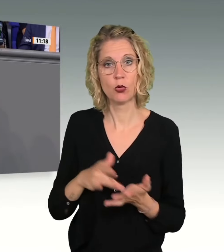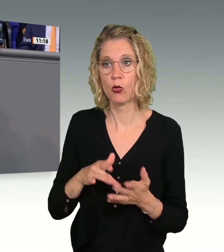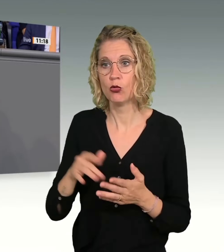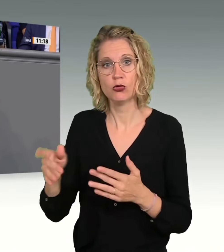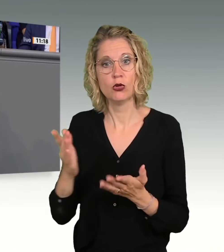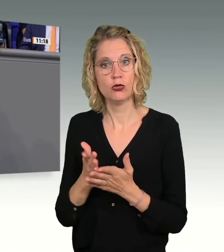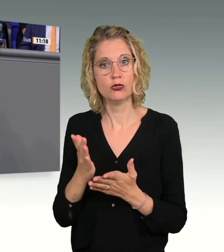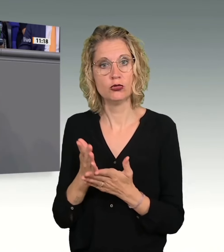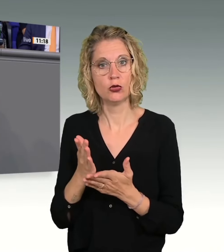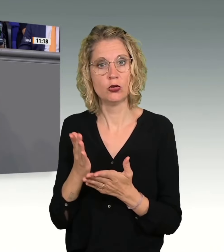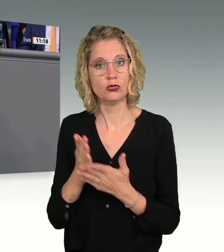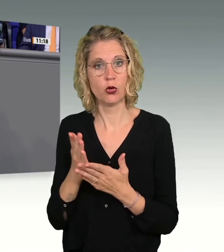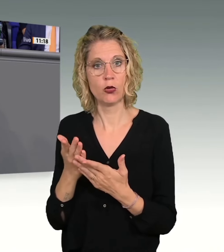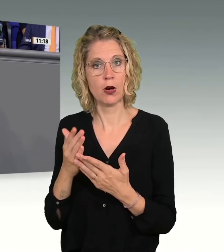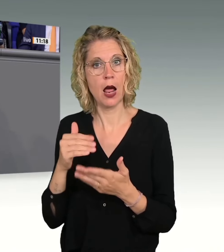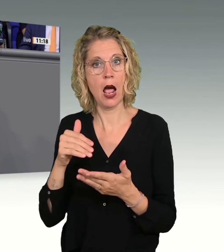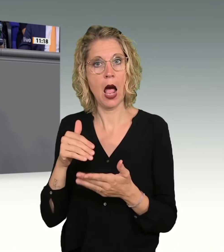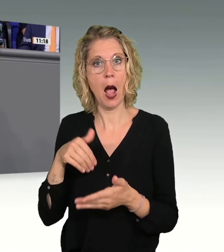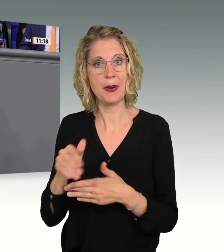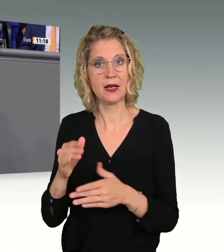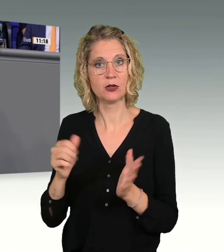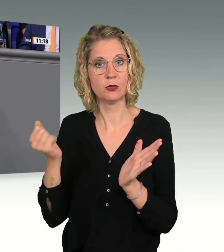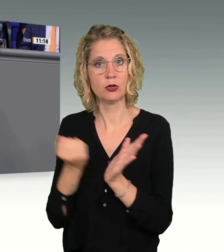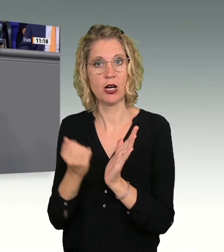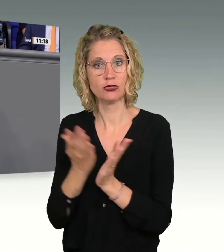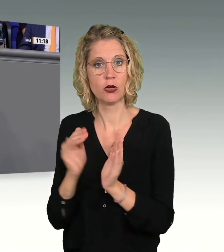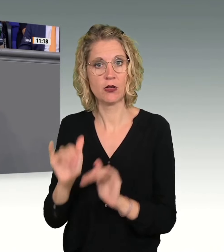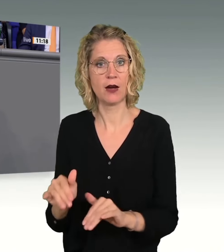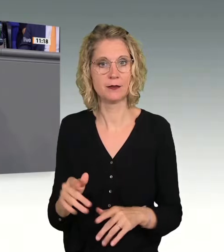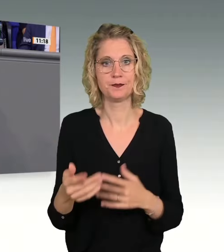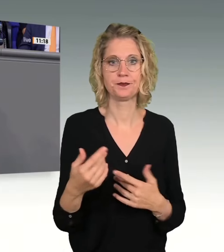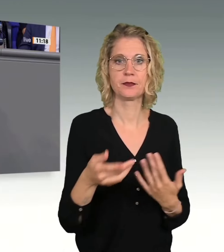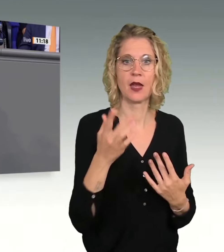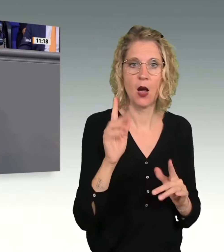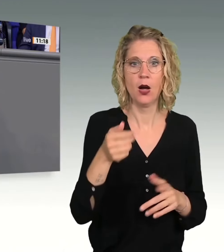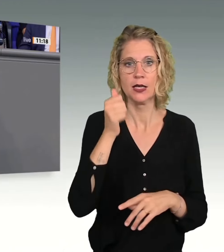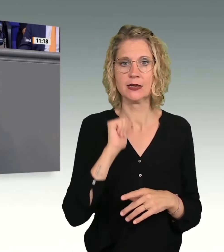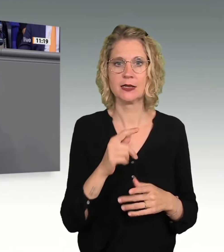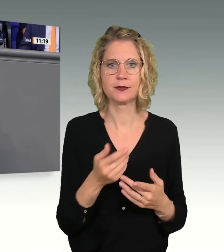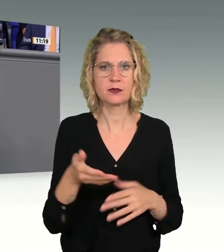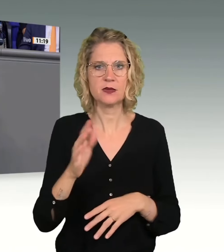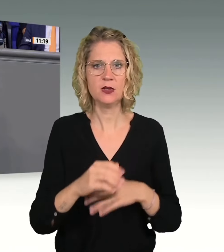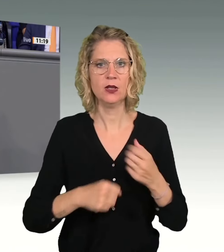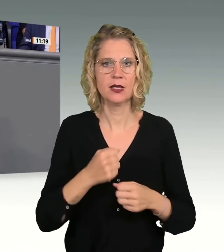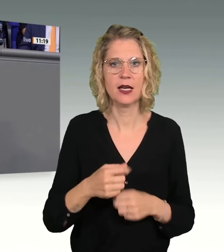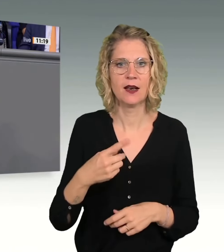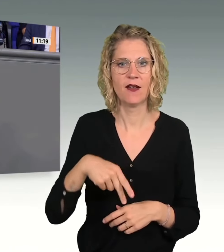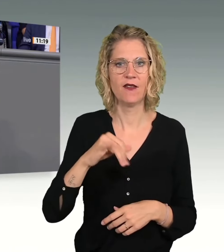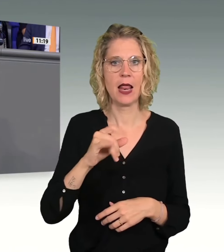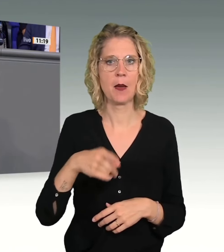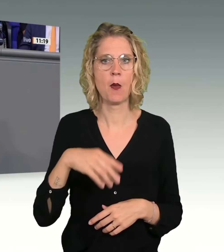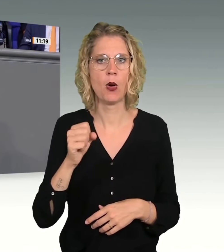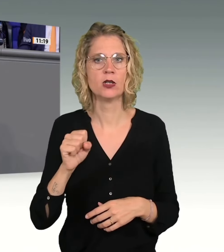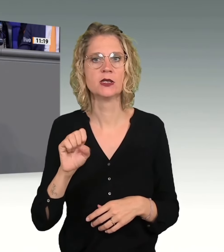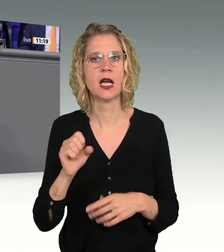Bärmlich, Ihre Politik. Über den todgetrotenen Philippos aus Bad Oeynhausen haben wir gestern hier gesprochen. Ich habe noch diese widerlich-heuchlerische Rede von Merz